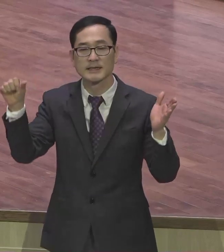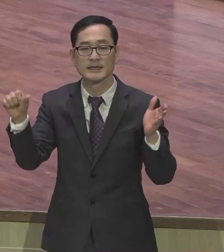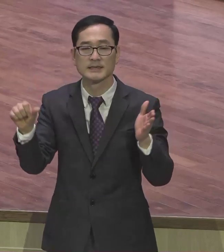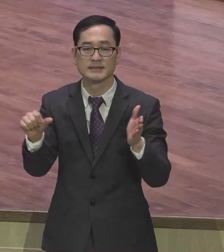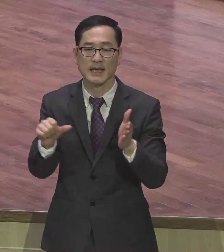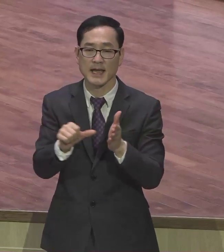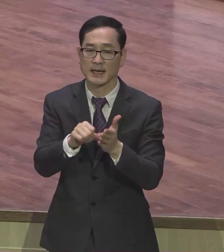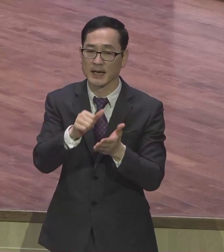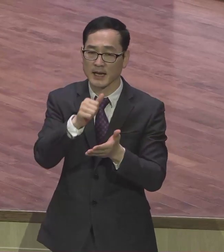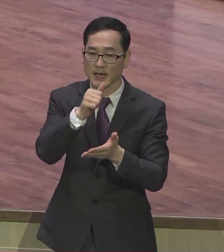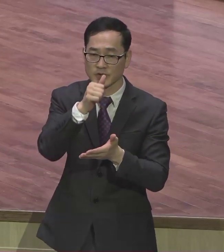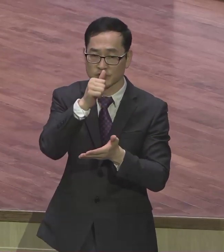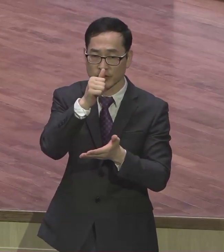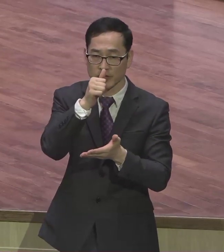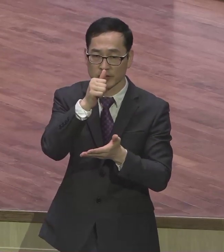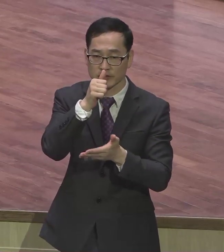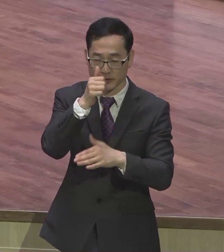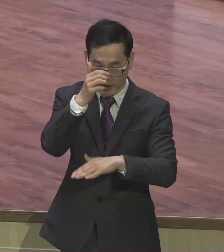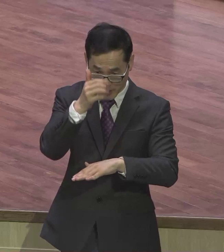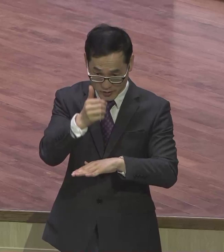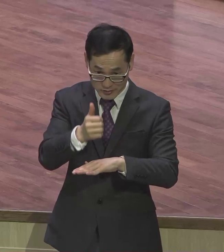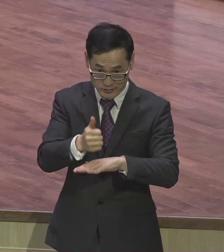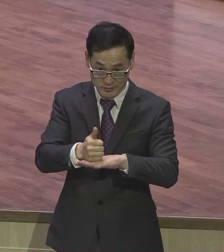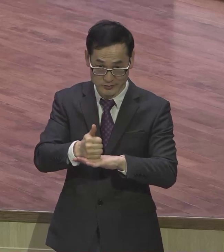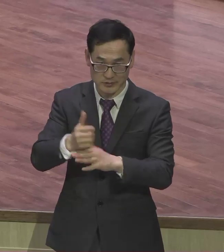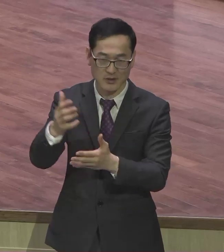인생의 결론을 얻었네